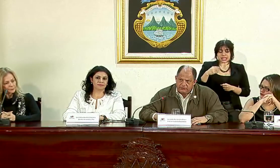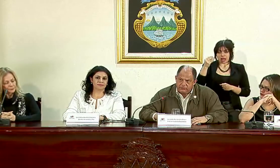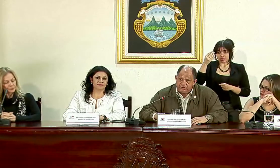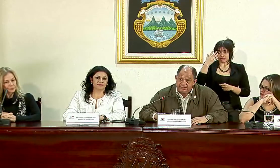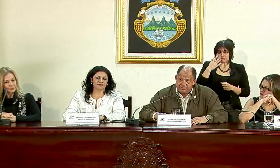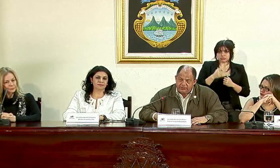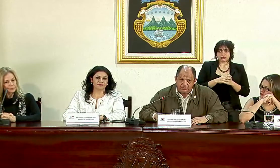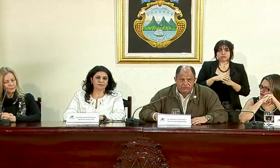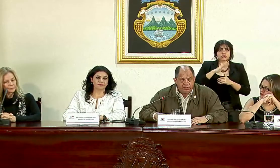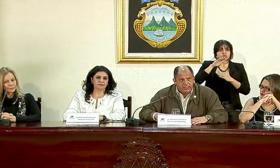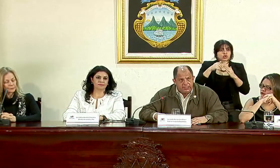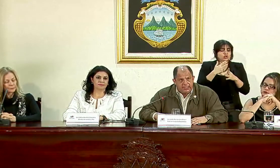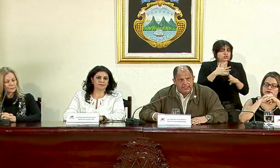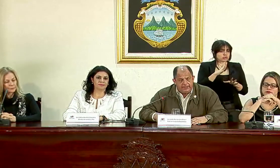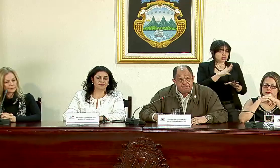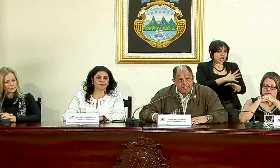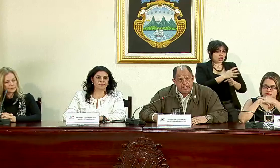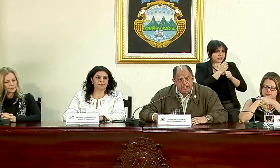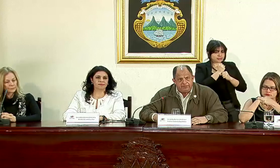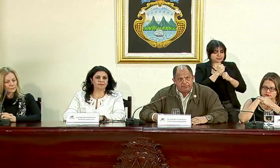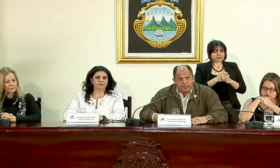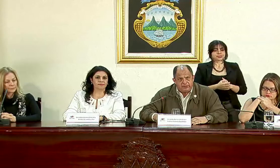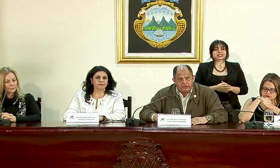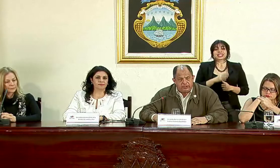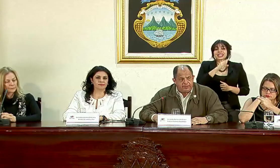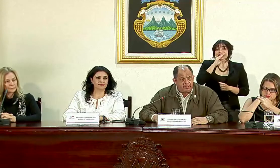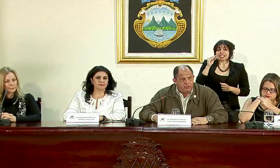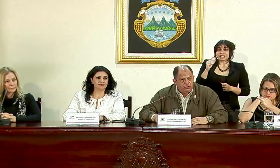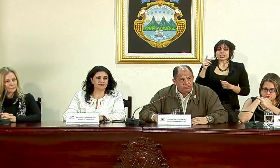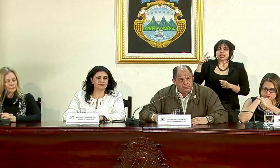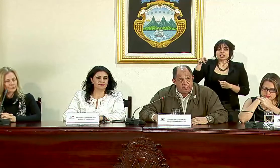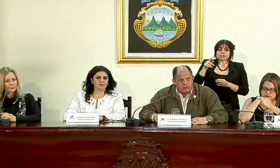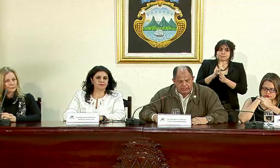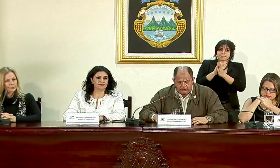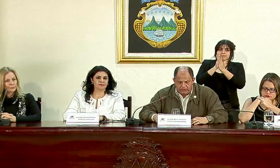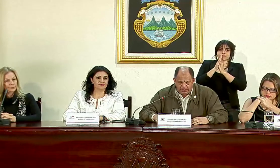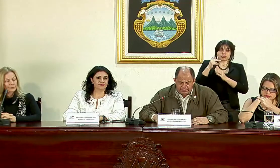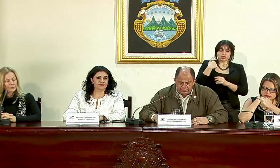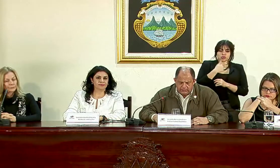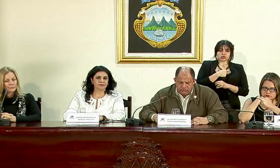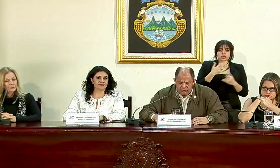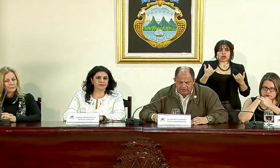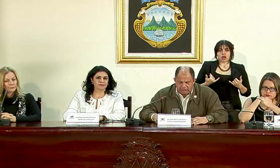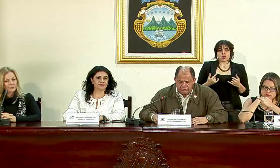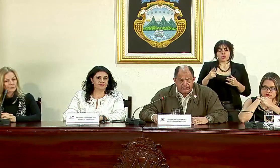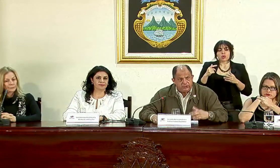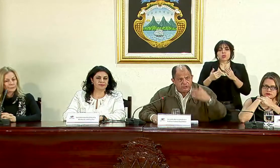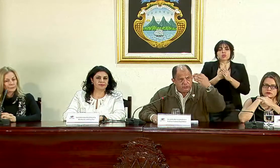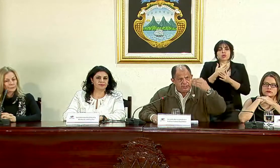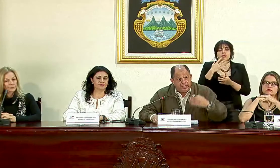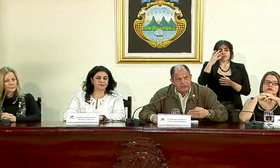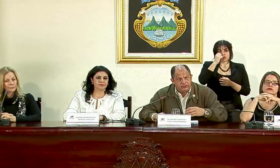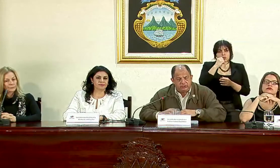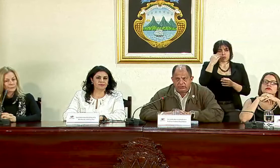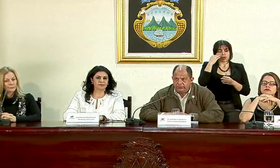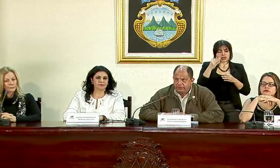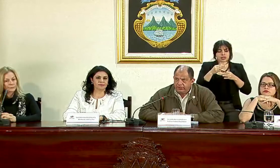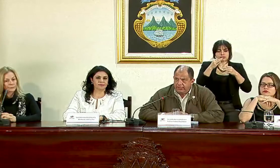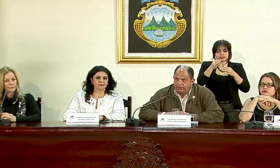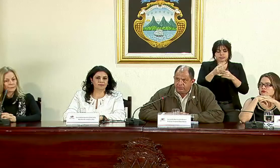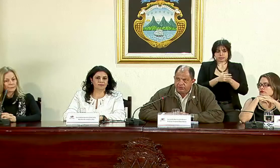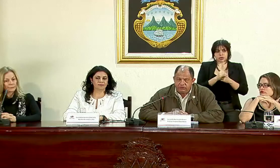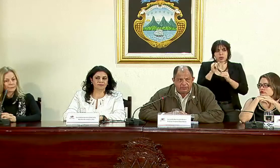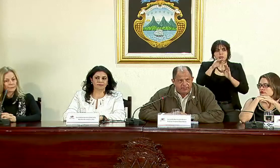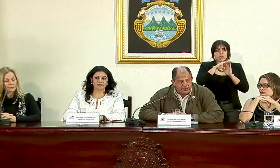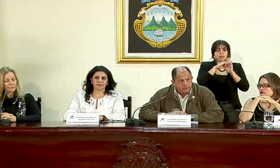que todos han sido recibidos y se nos ha pedido ahora una nueva consideración de ubicarlos en orden de